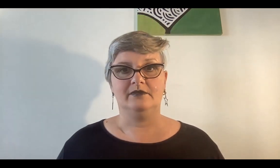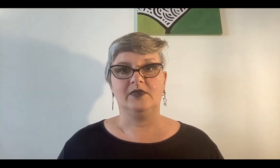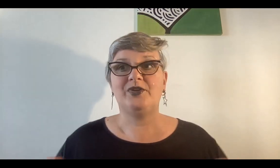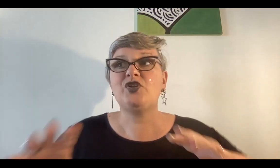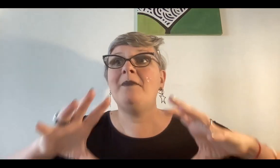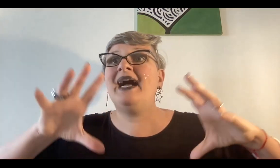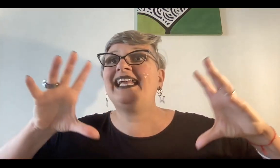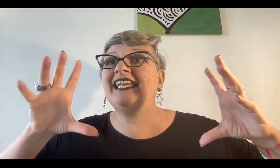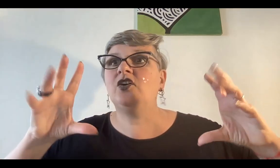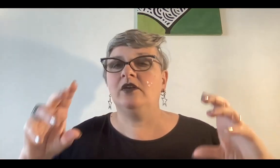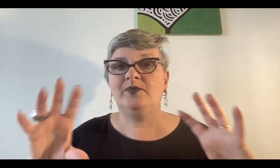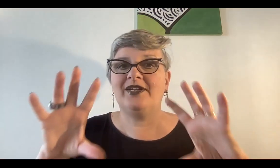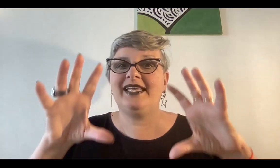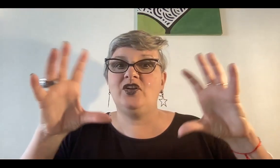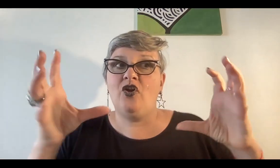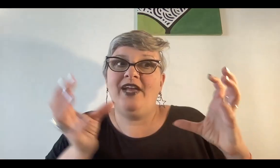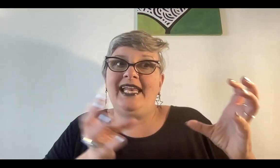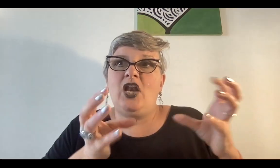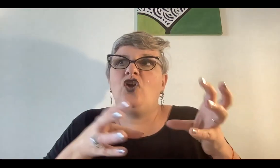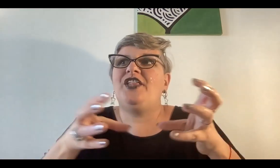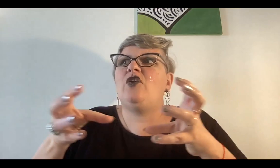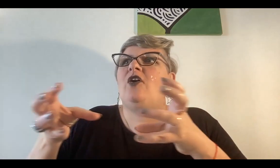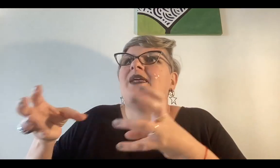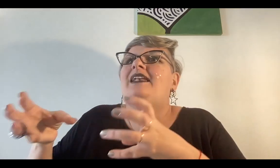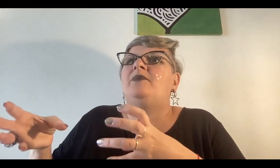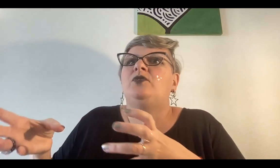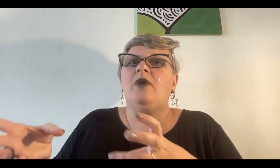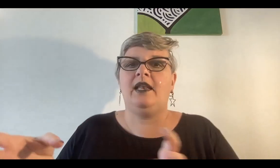por eso es mágico porque no era lo de lo habitual